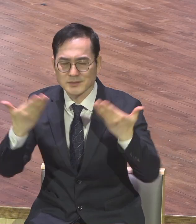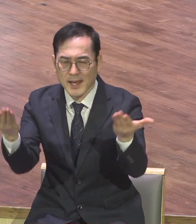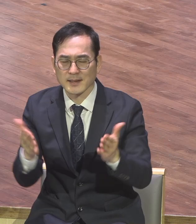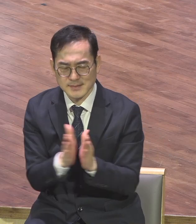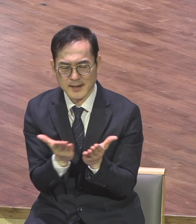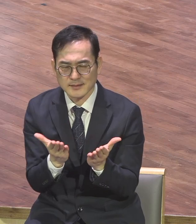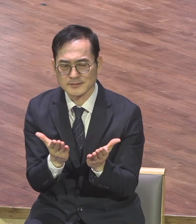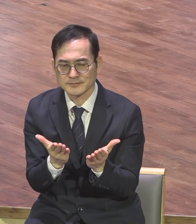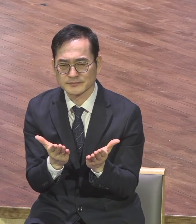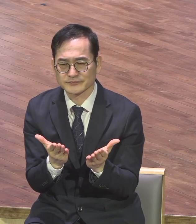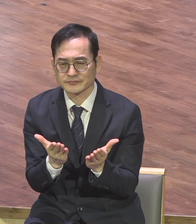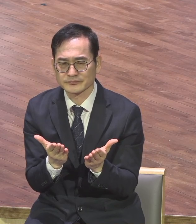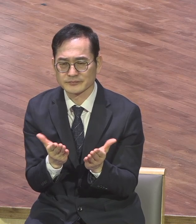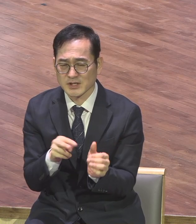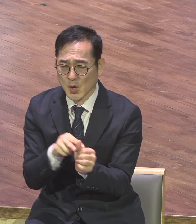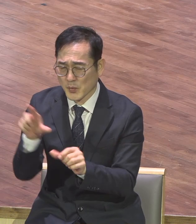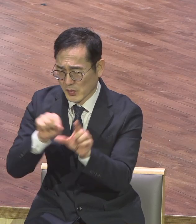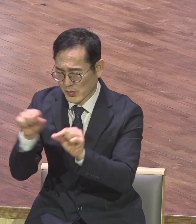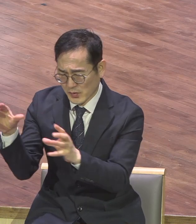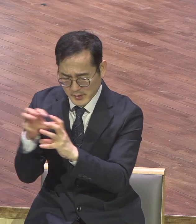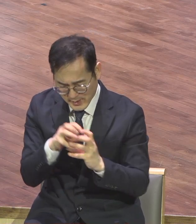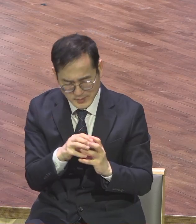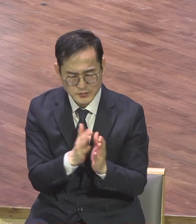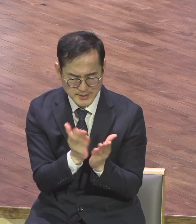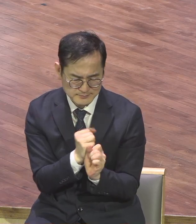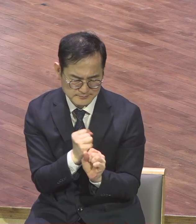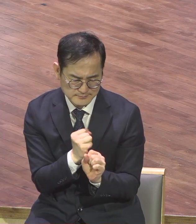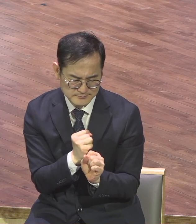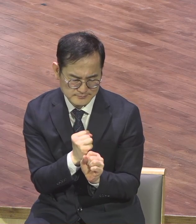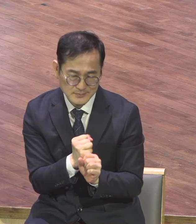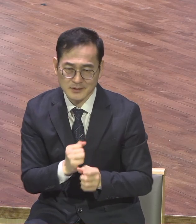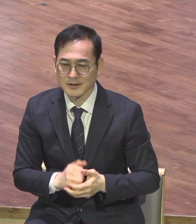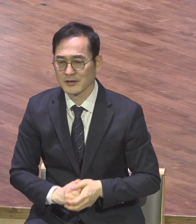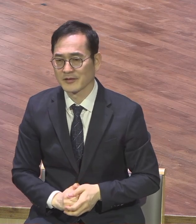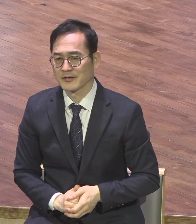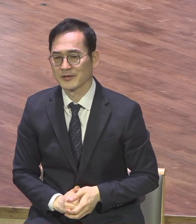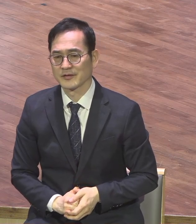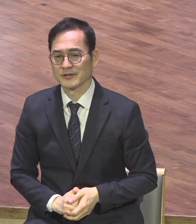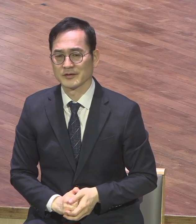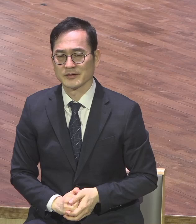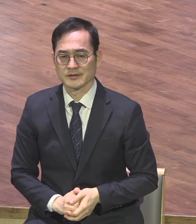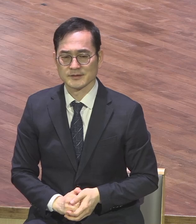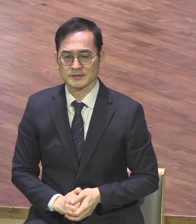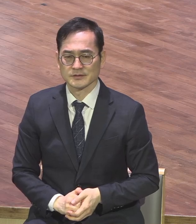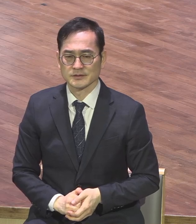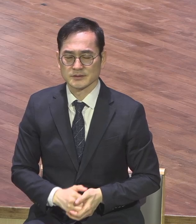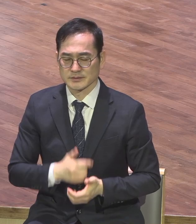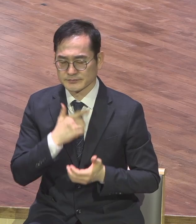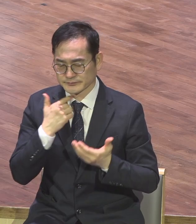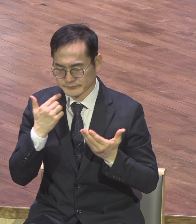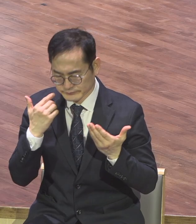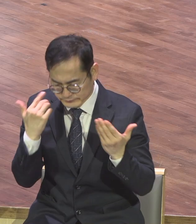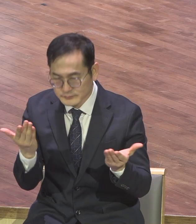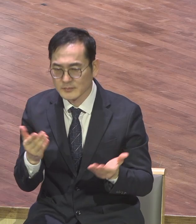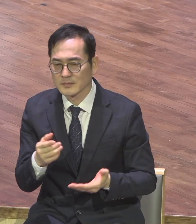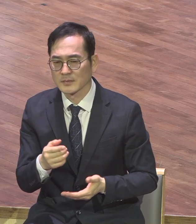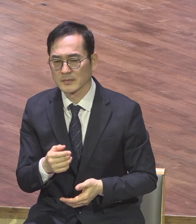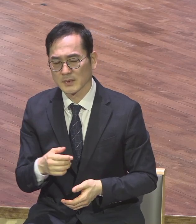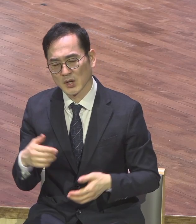원가가 살 수밖에 없죠 인쇄비만 들지요 얼마나 전부 헌신해가지고 인금비